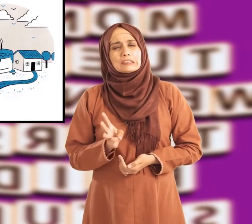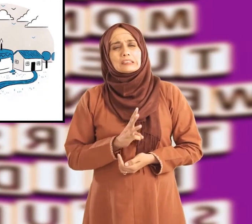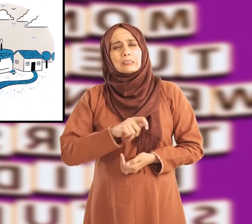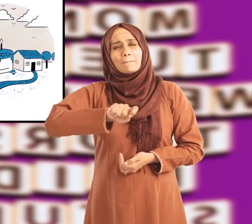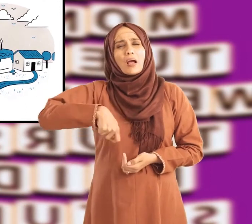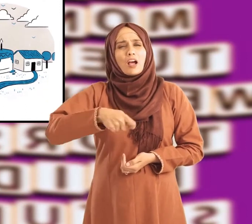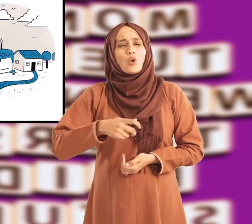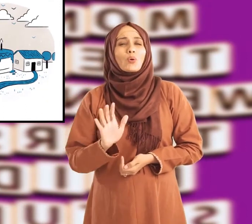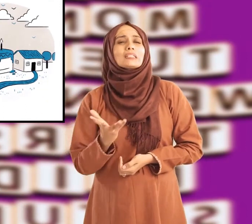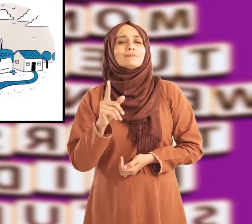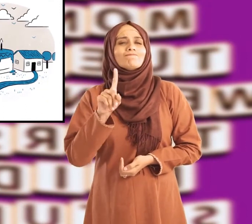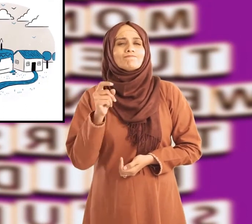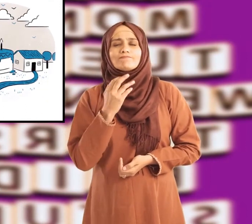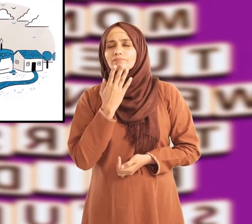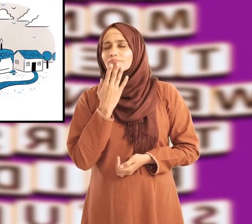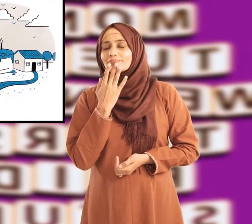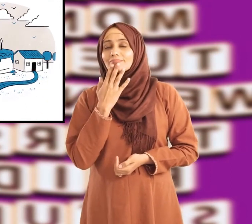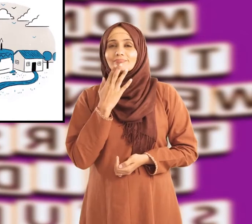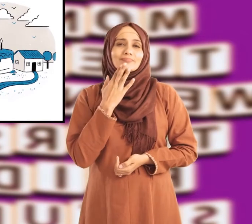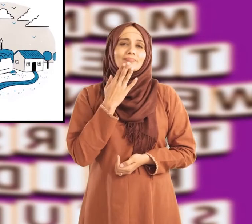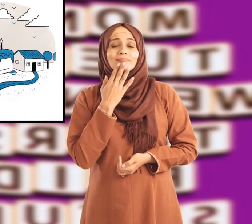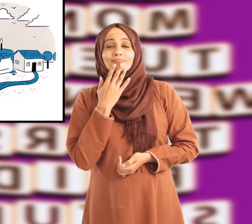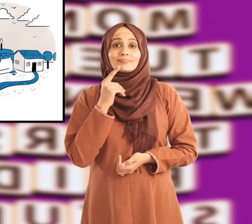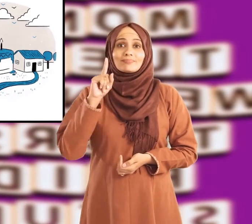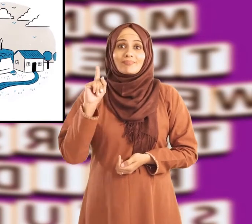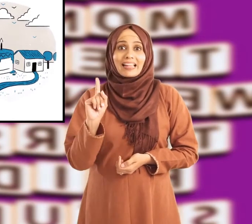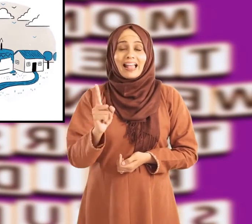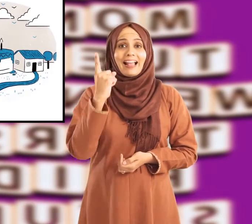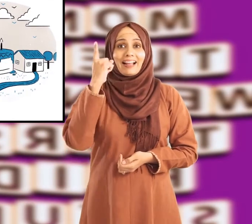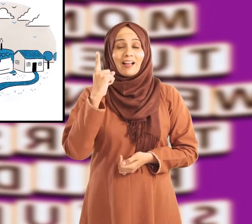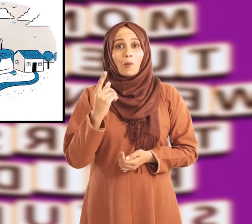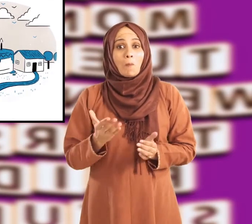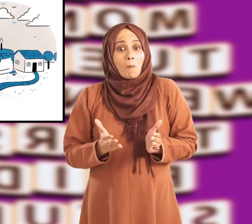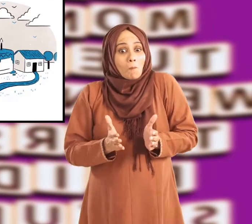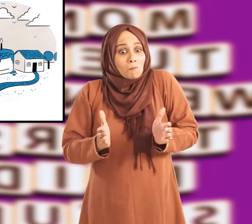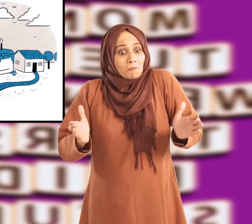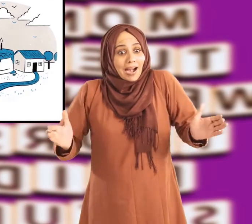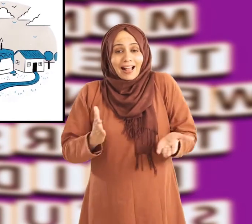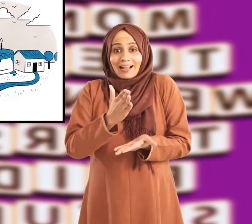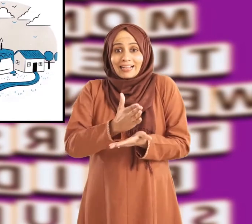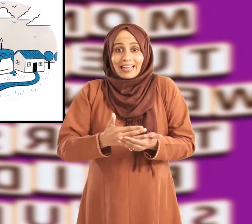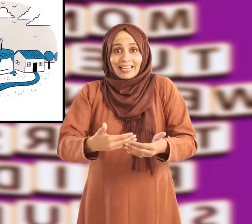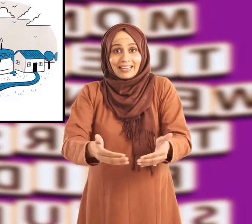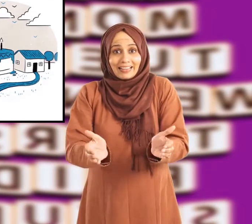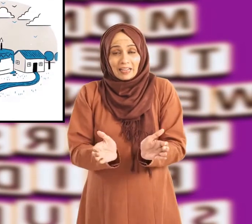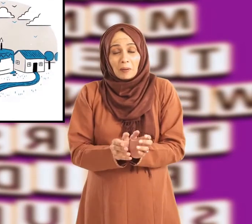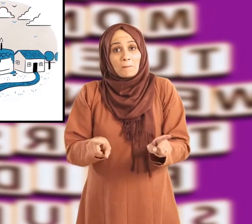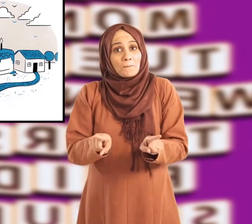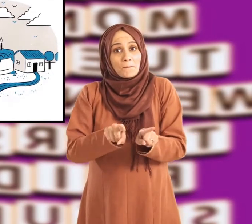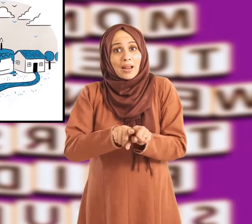ہے؟ ہاں ایک بہت بڑا کیک اتنا بڑا جتنا بڑا